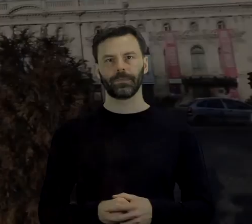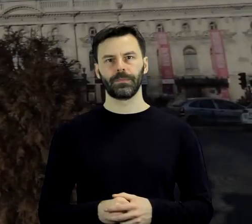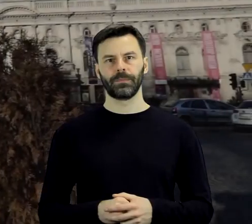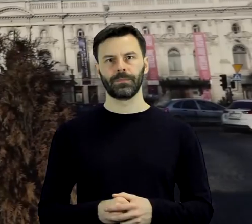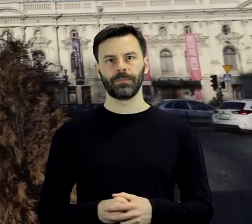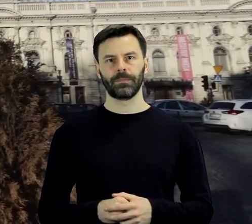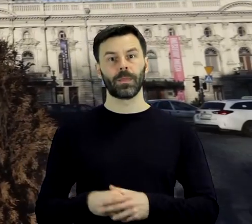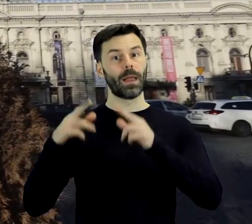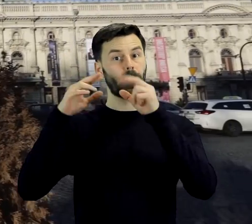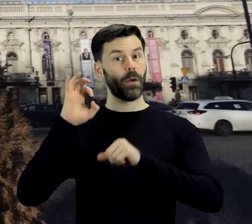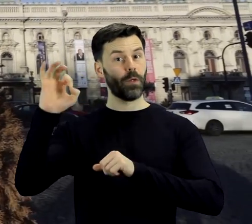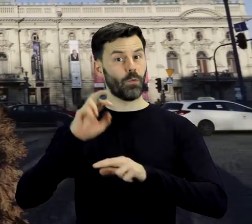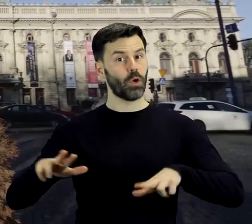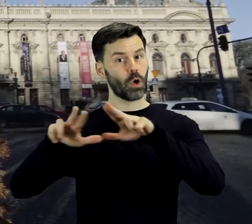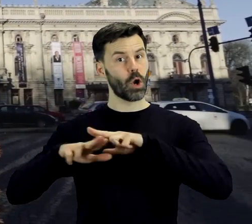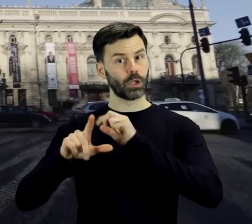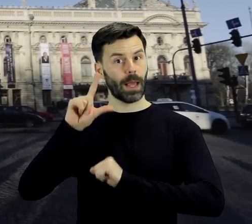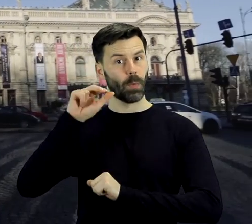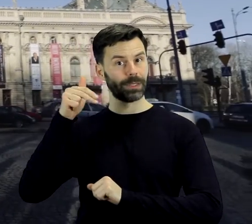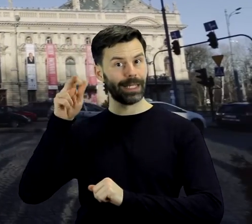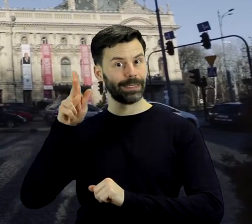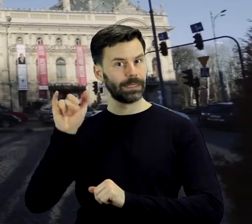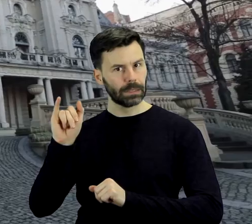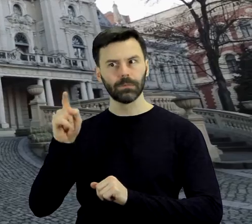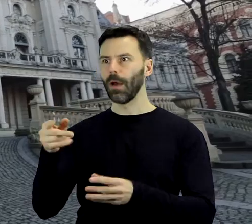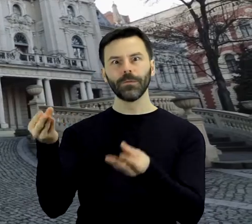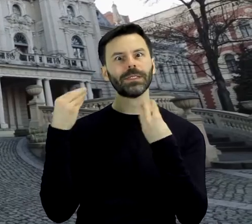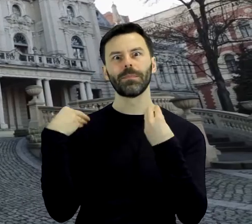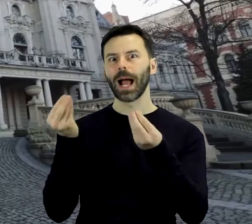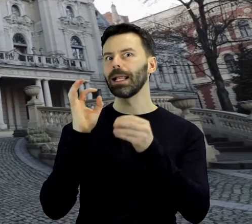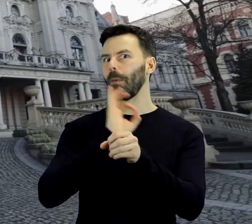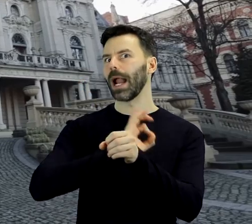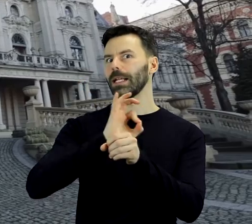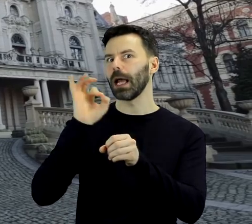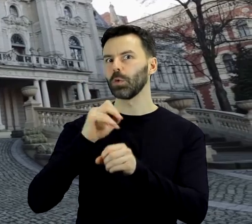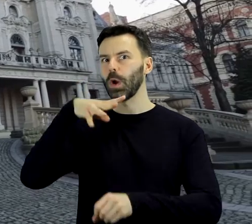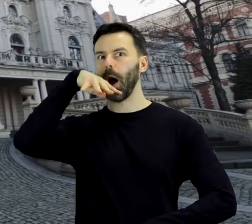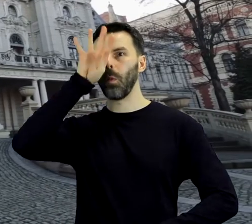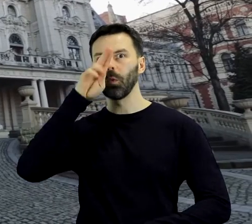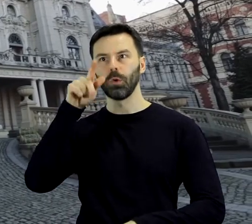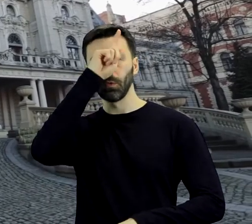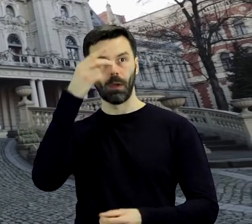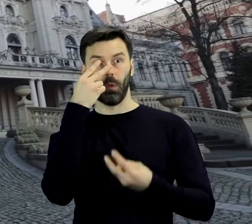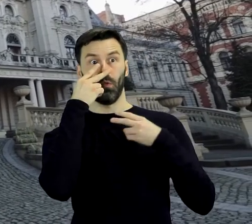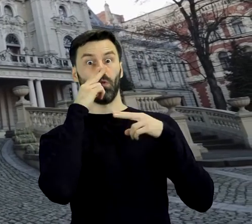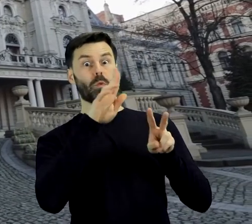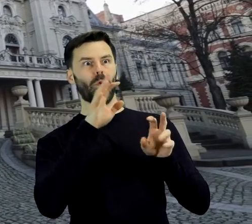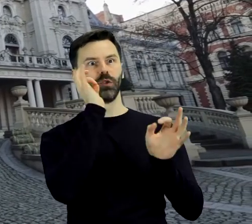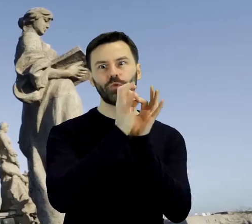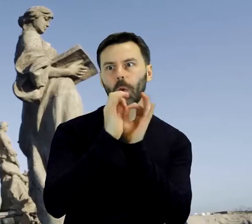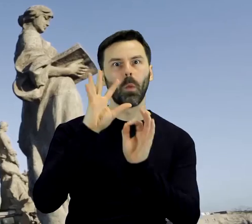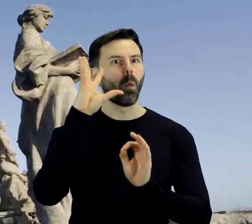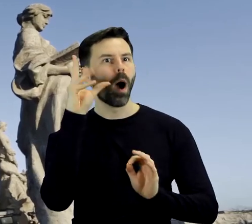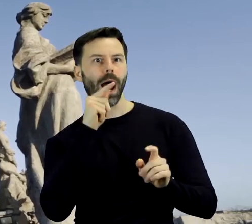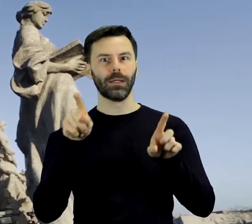Pałac Rodziny Poznańskich to perła łódzkiej architektury, która przyciąga wzrok przepychem detali, potężną bryłą